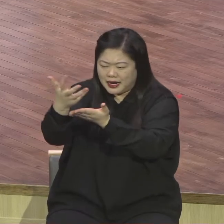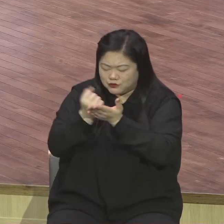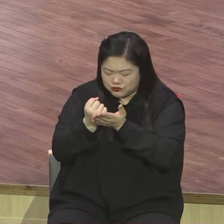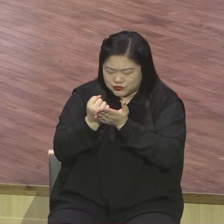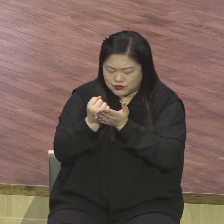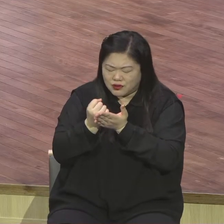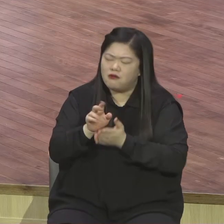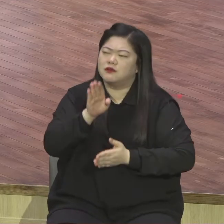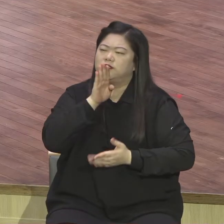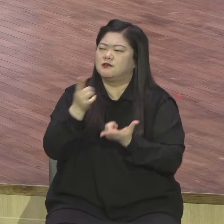기도